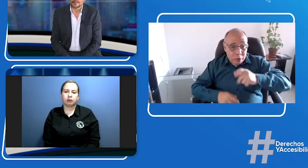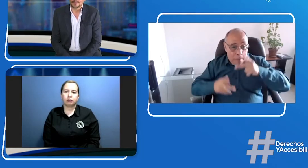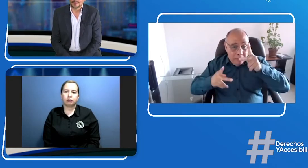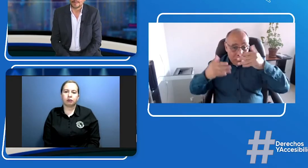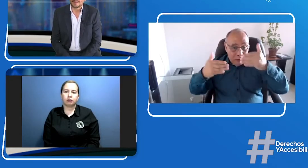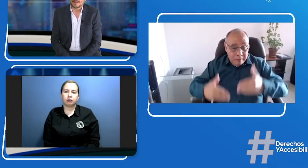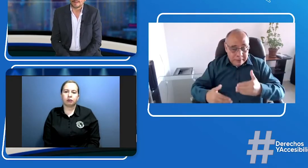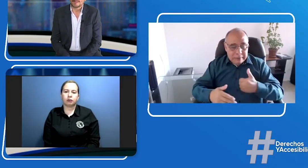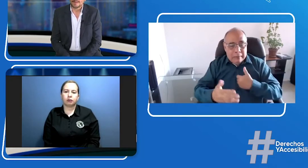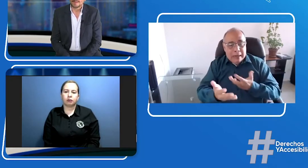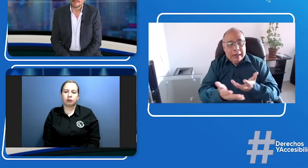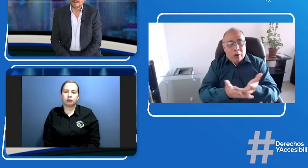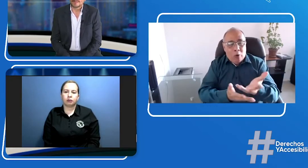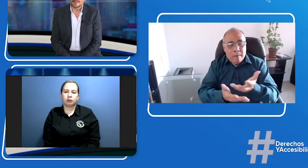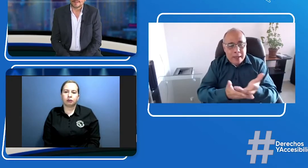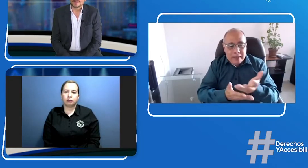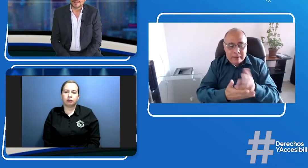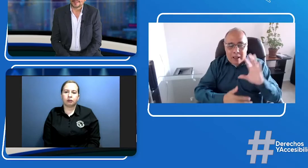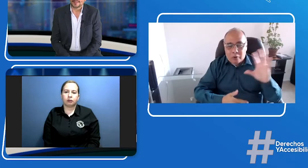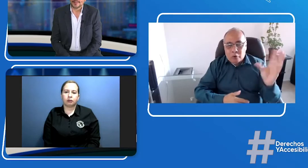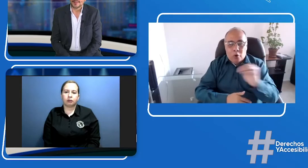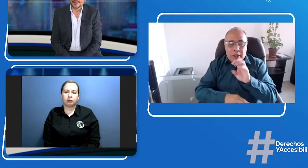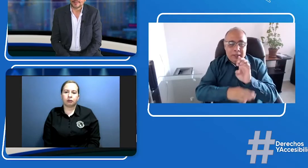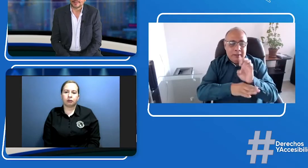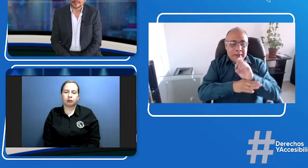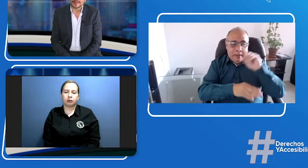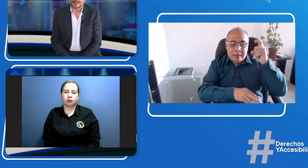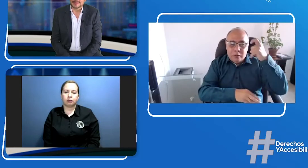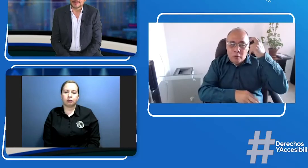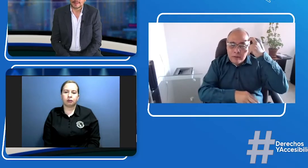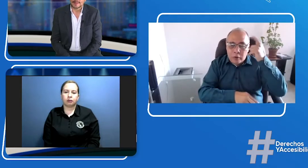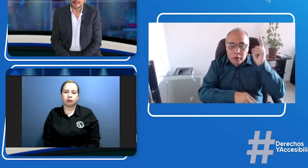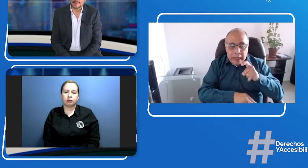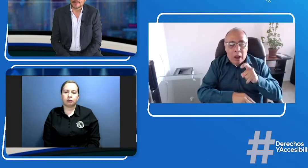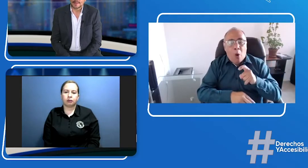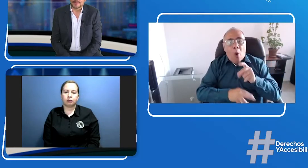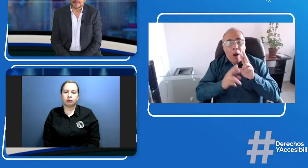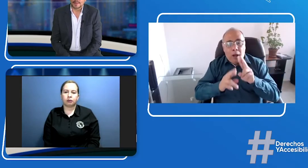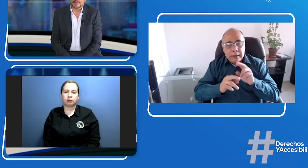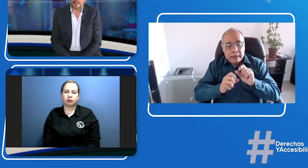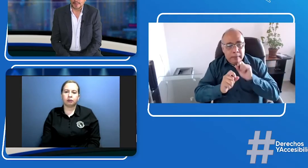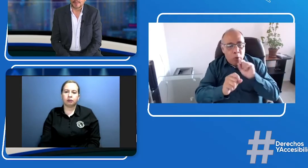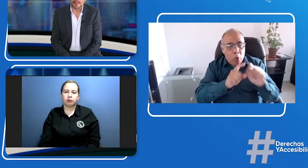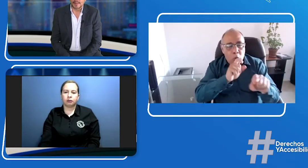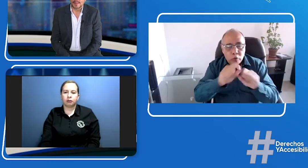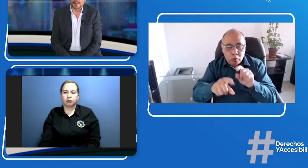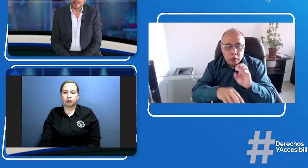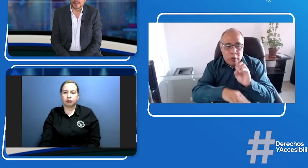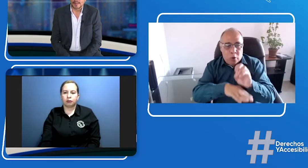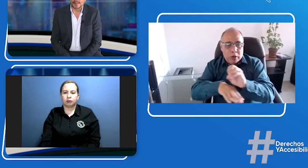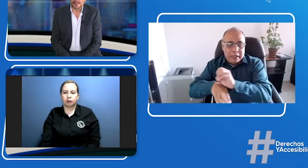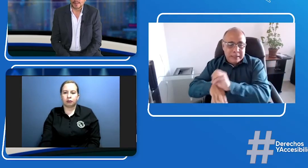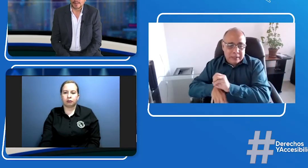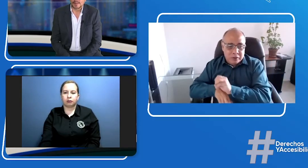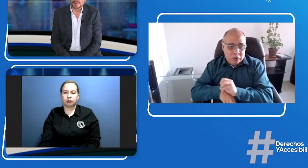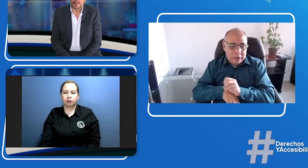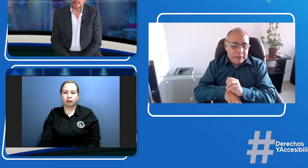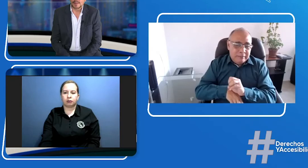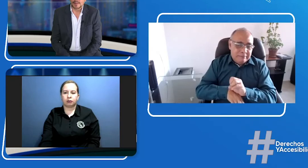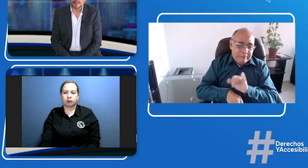los derechos de las personas con discapacidad recomienda justamente a todas las entidades de gobierno que cuando hagan